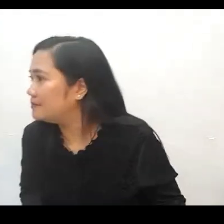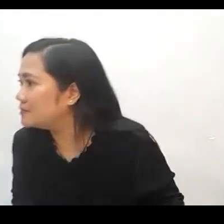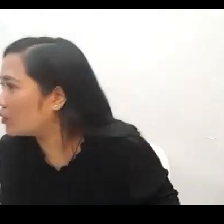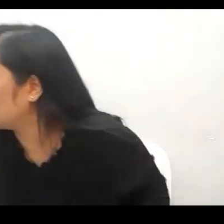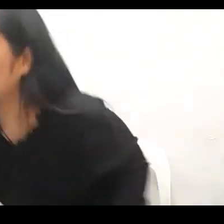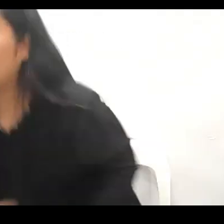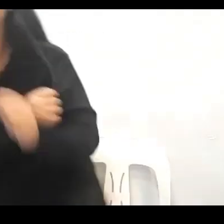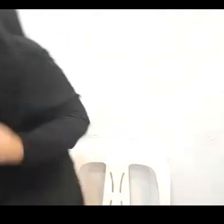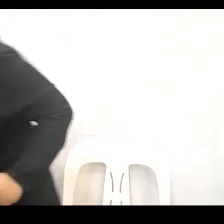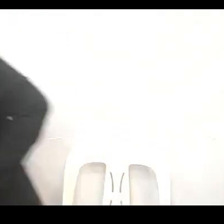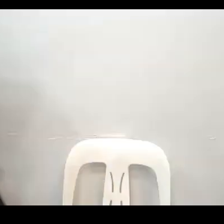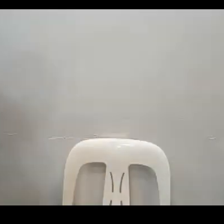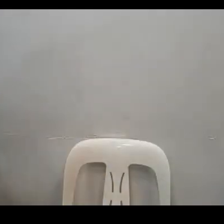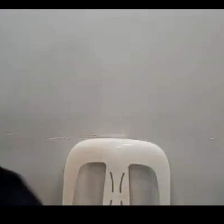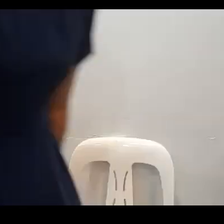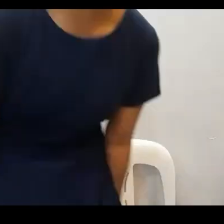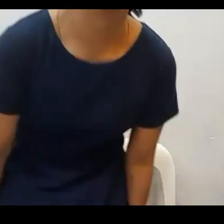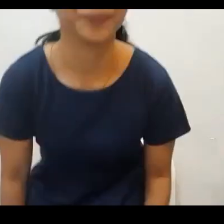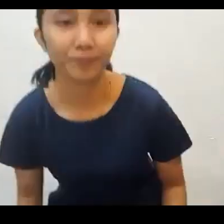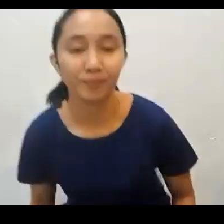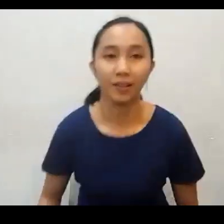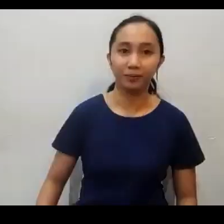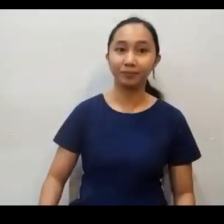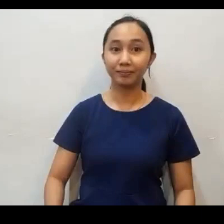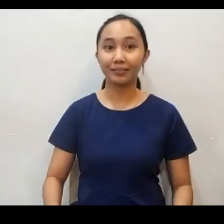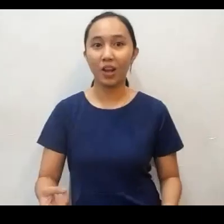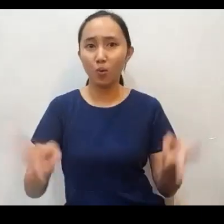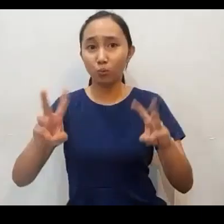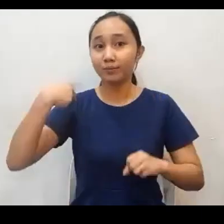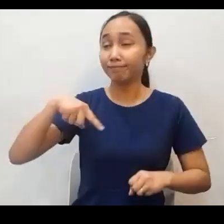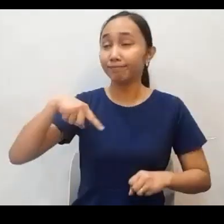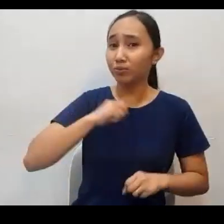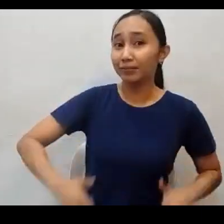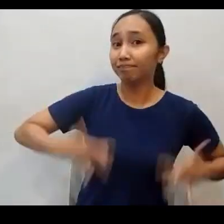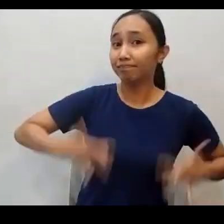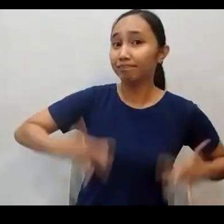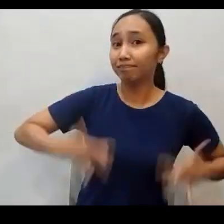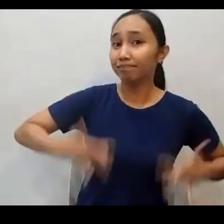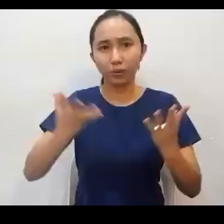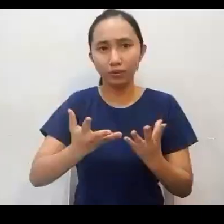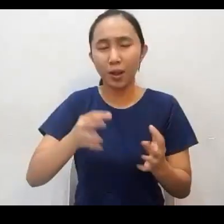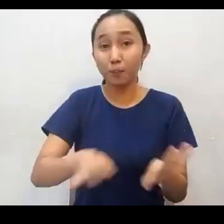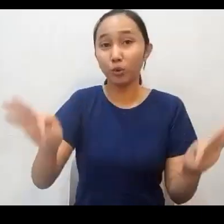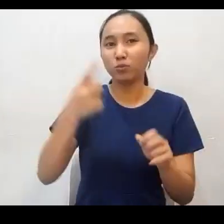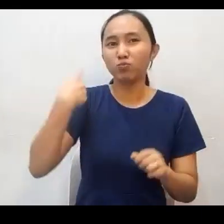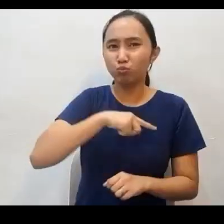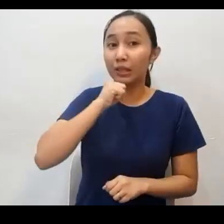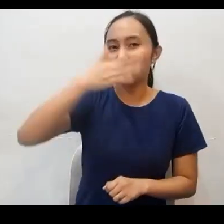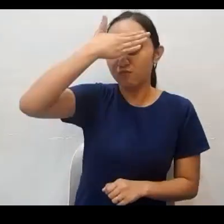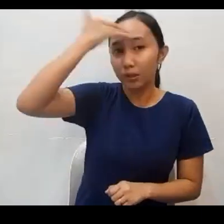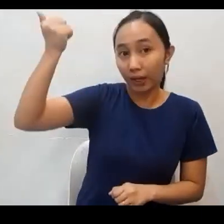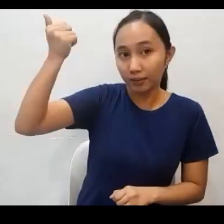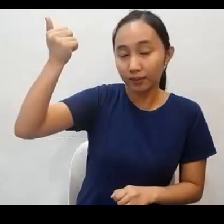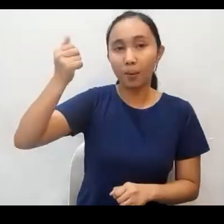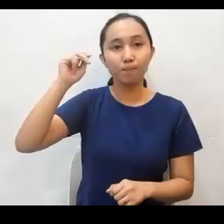At isang bagay pa habang tayo ay nabubuhay dito sa sanlimutan dapat hindi po natin kalimutan yung layunin ng ating buhay Let's look at the 1 Corinthians